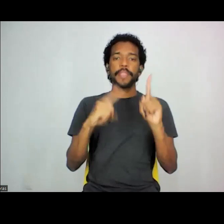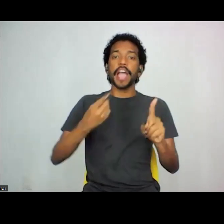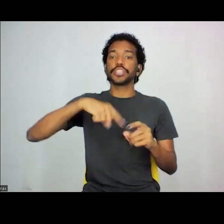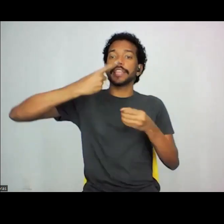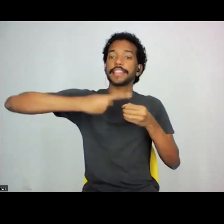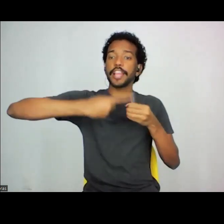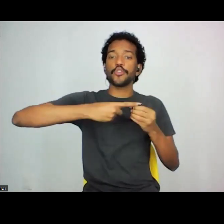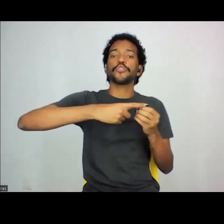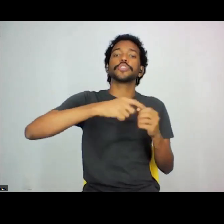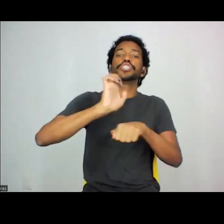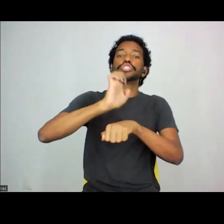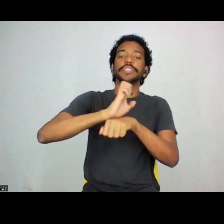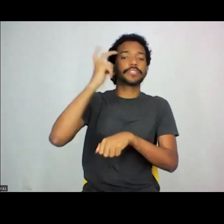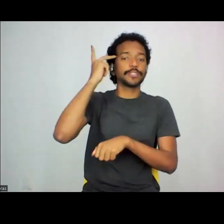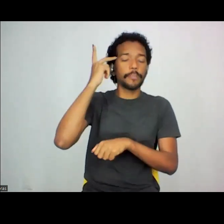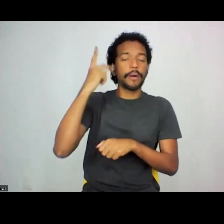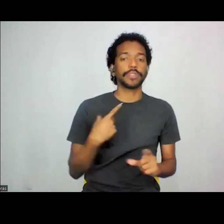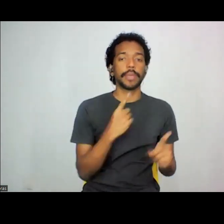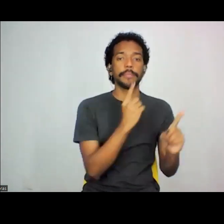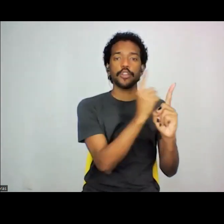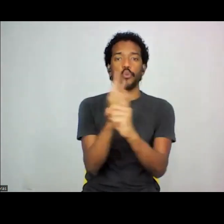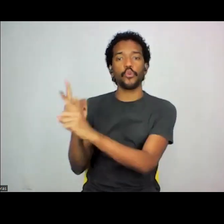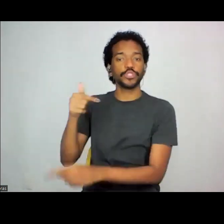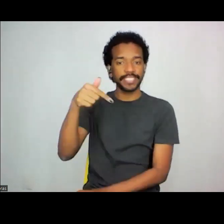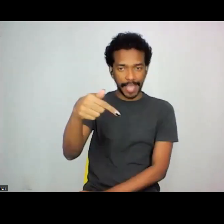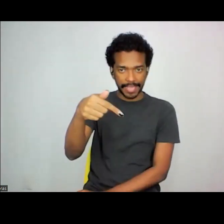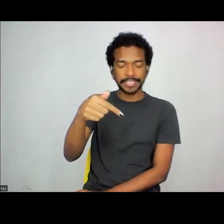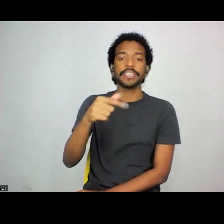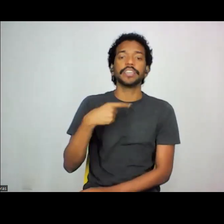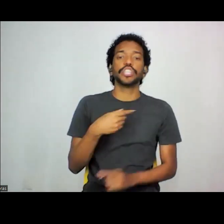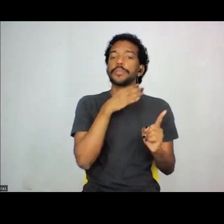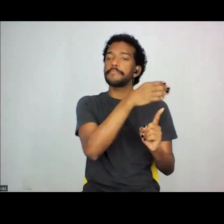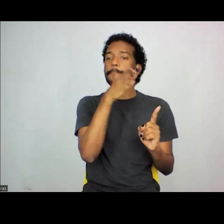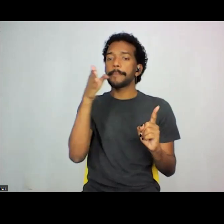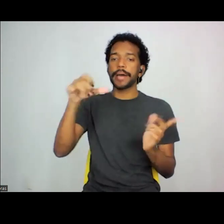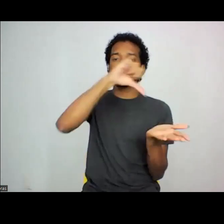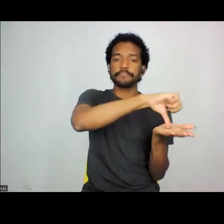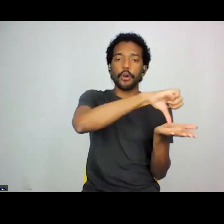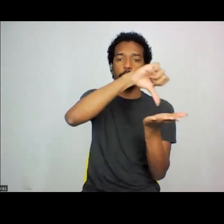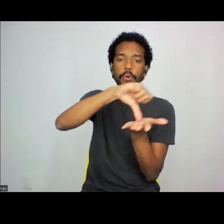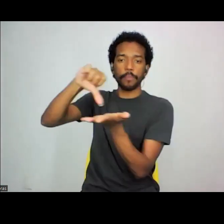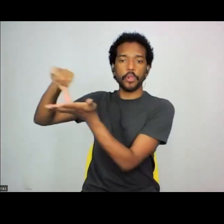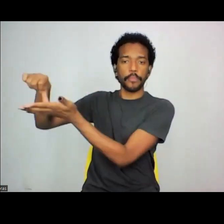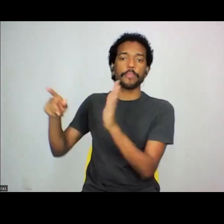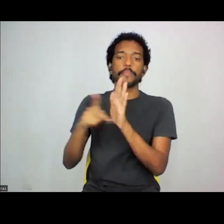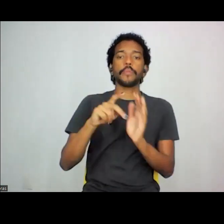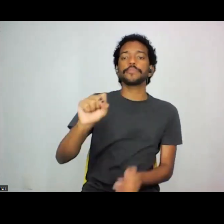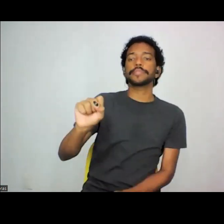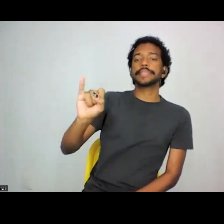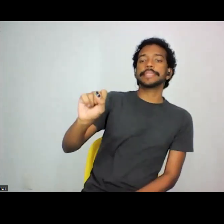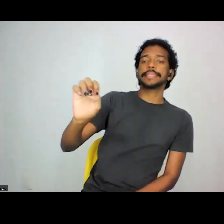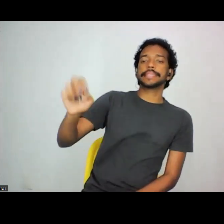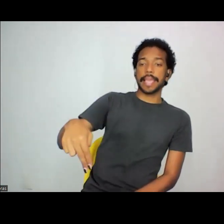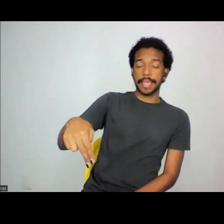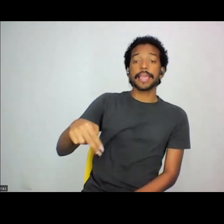Paulo em sete encontros, em todas as sedes dos polos do CISEM. Então, não é um